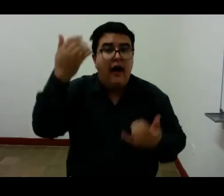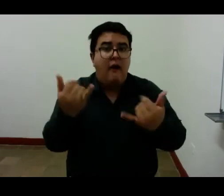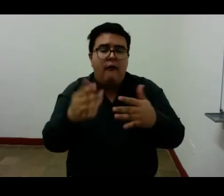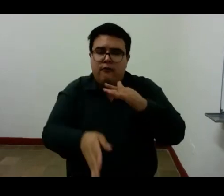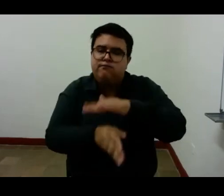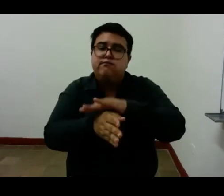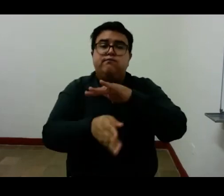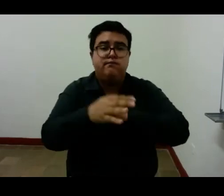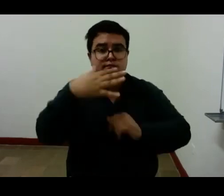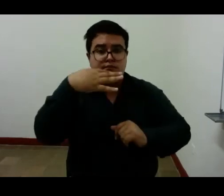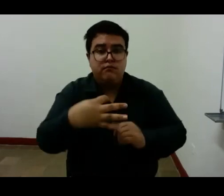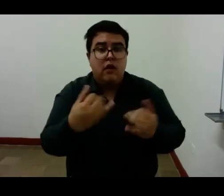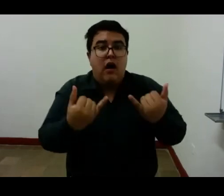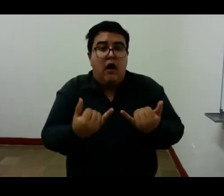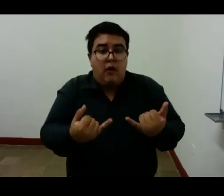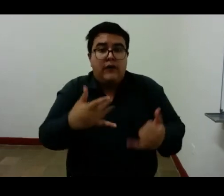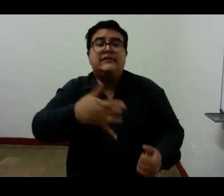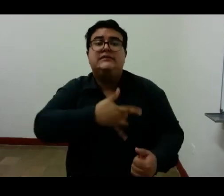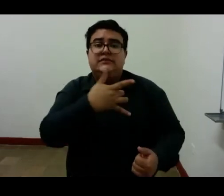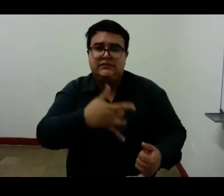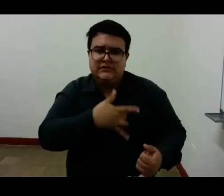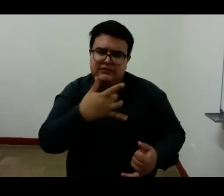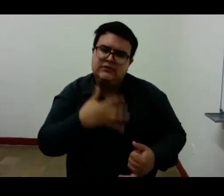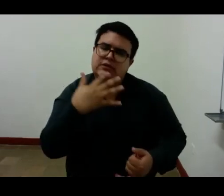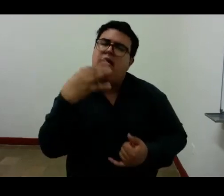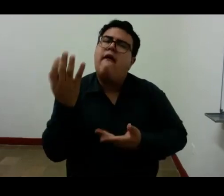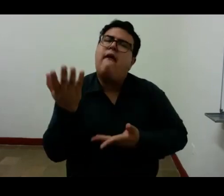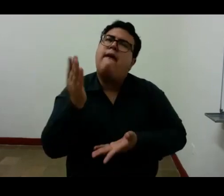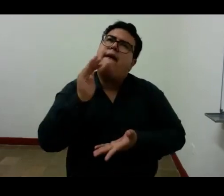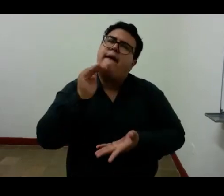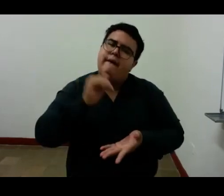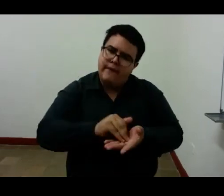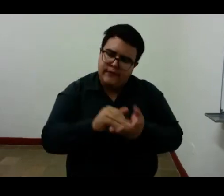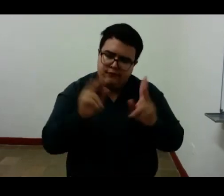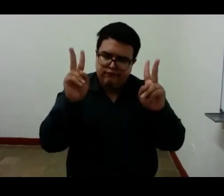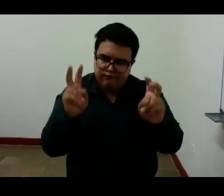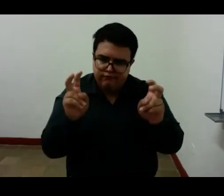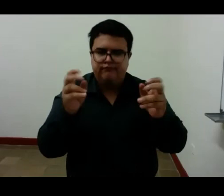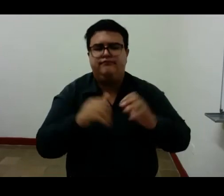oigo siento veo cierro conmigo